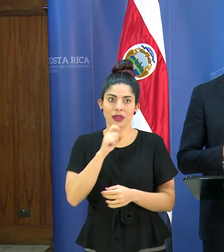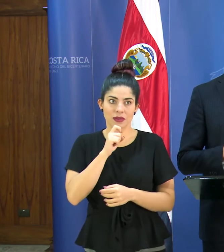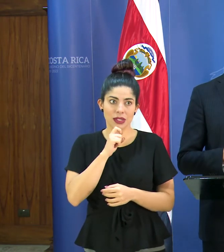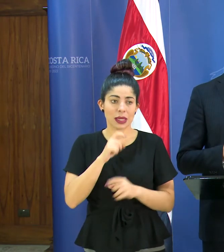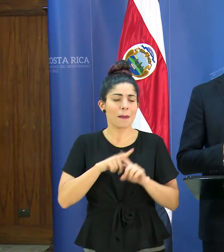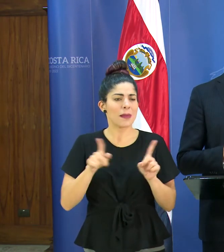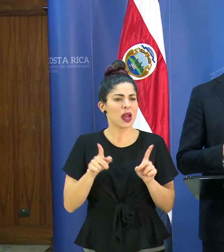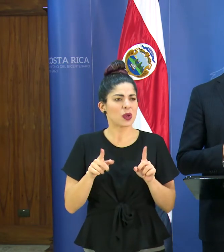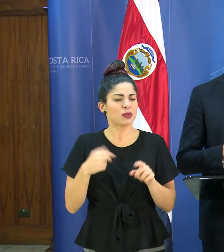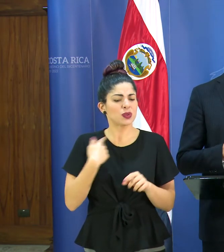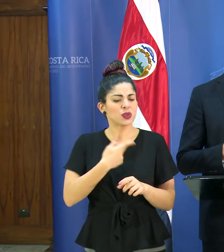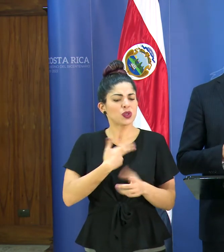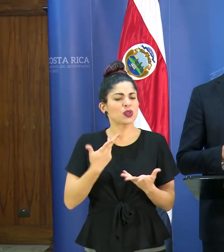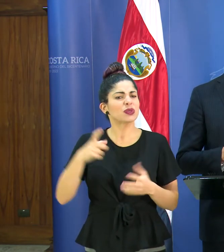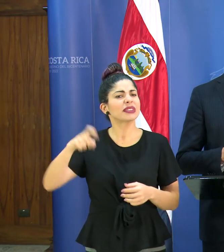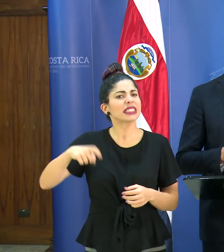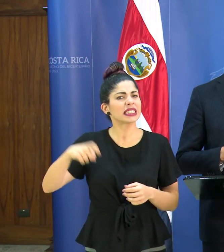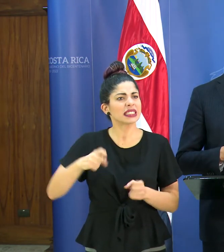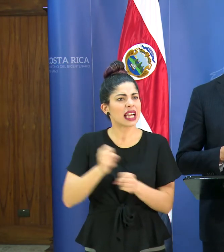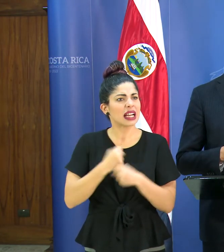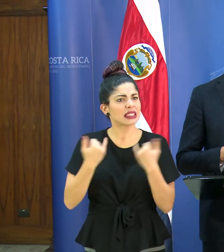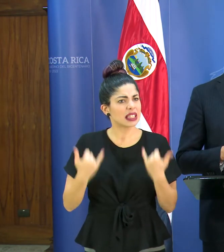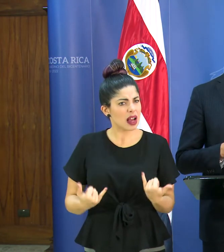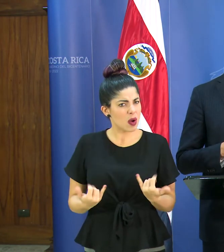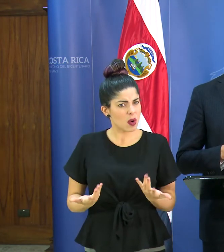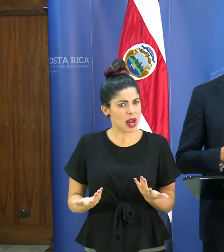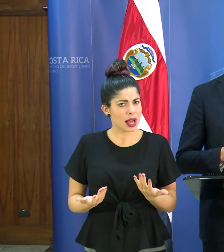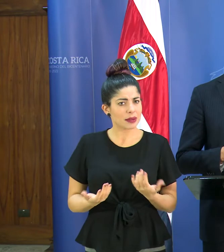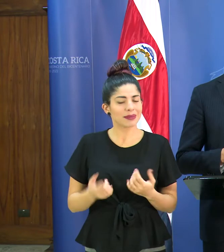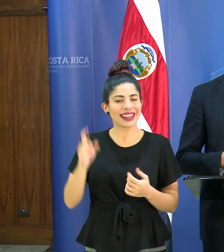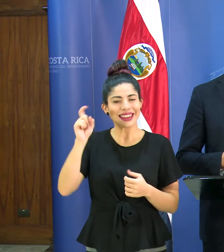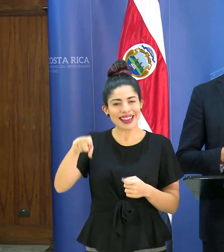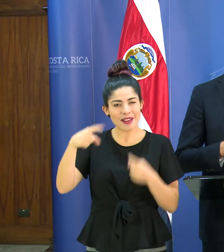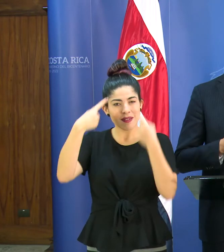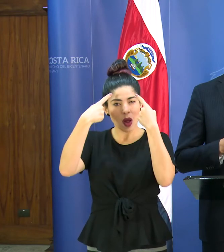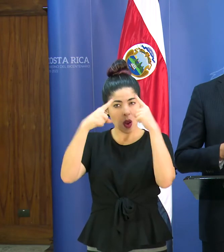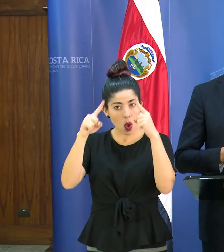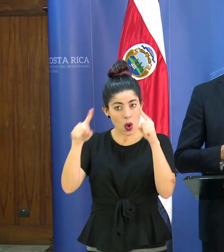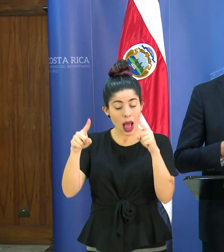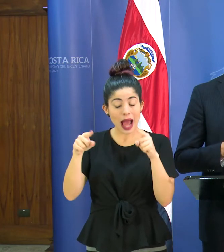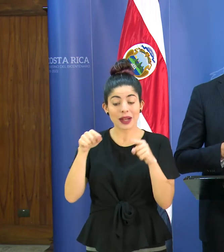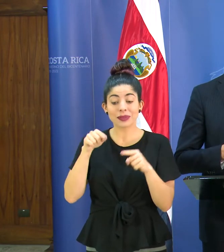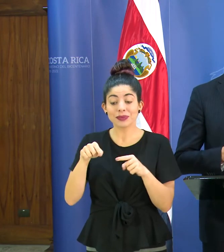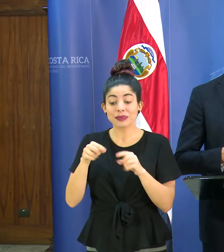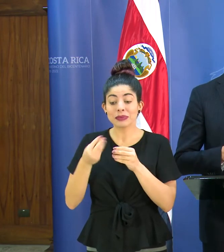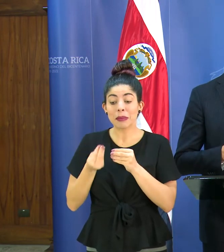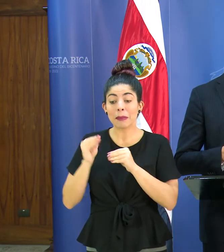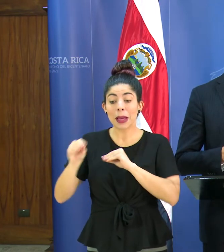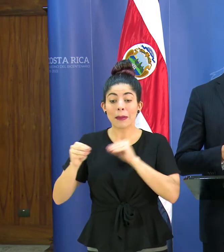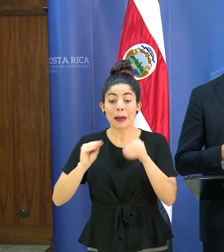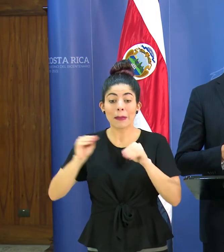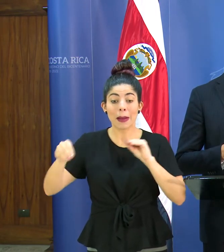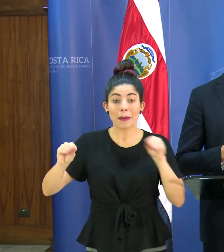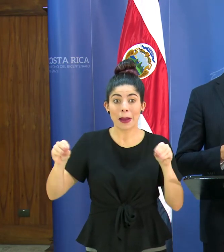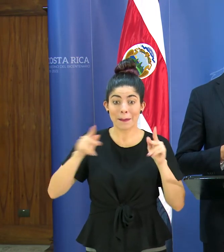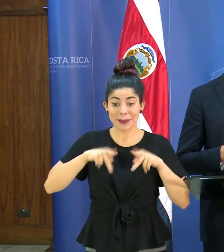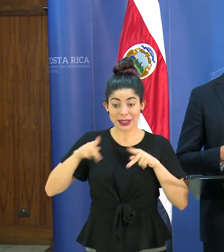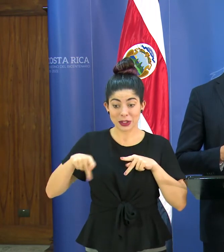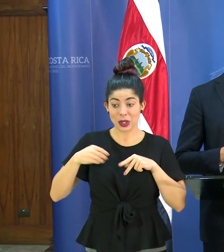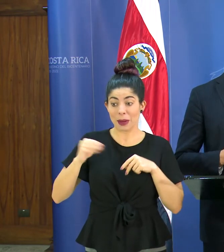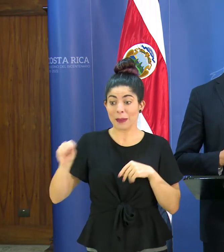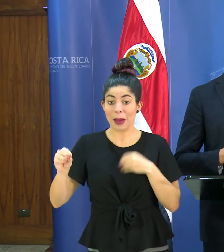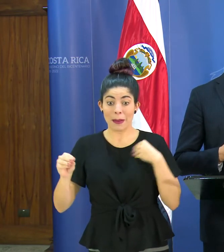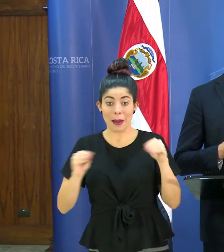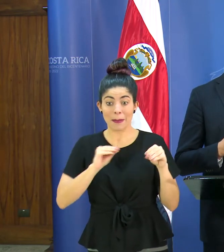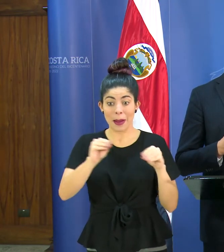Pero, ¿qué es lo que ocupamos hacer en este momento? Lograr que las cadenas de transmisión de persona a persona